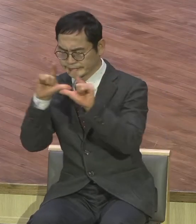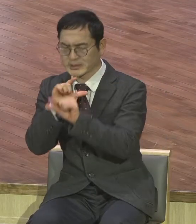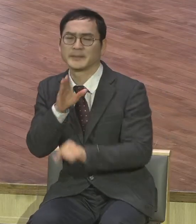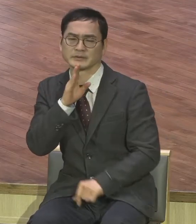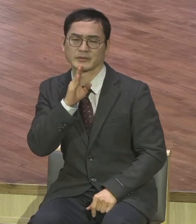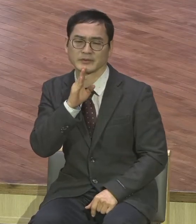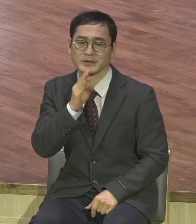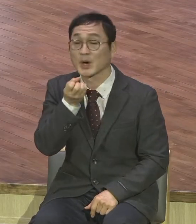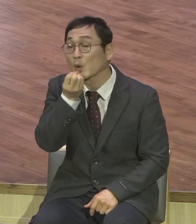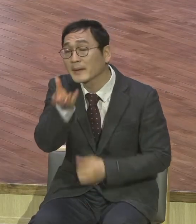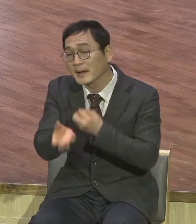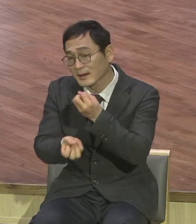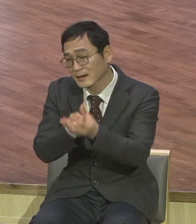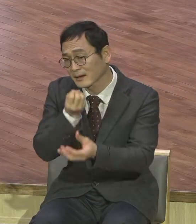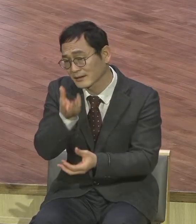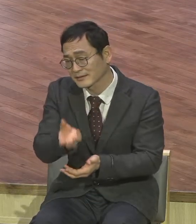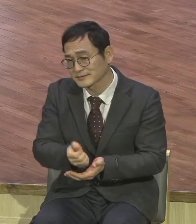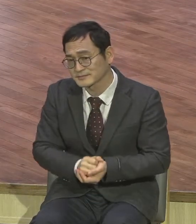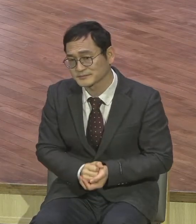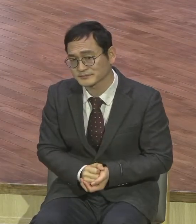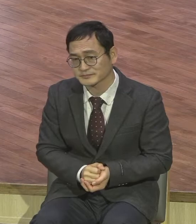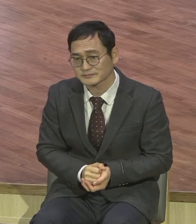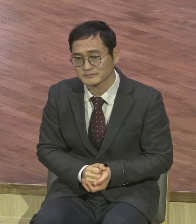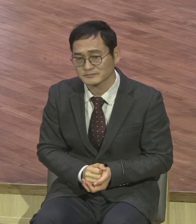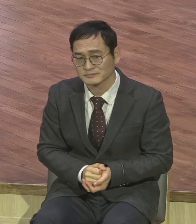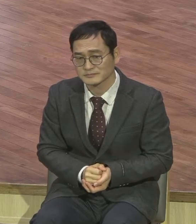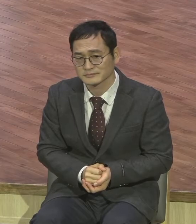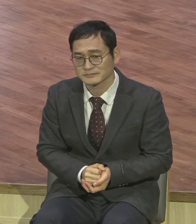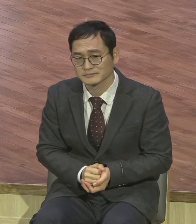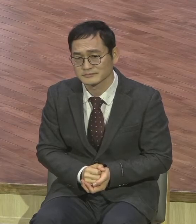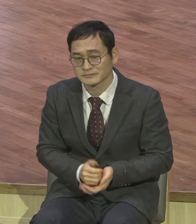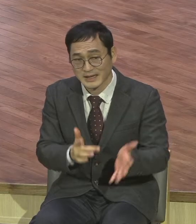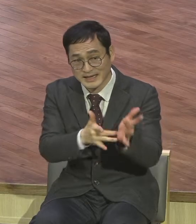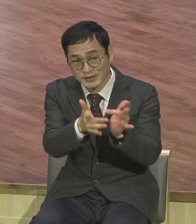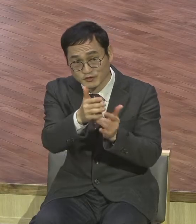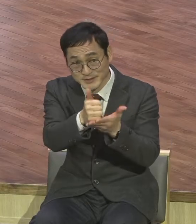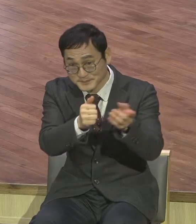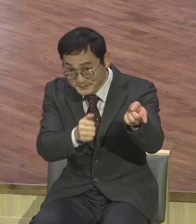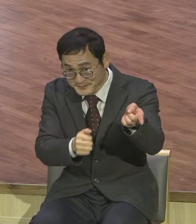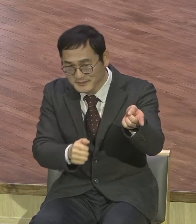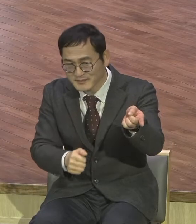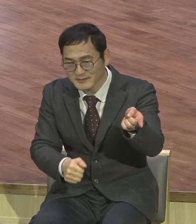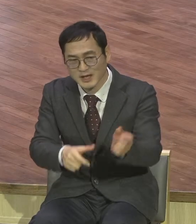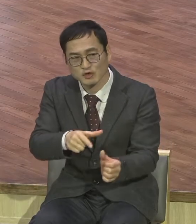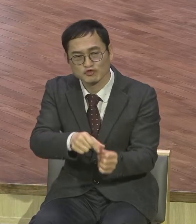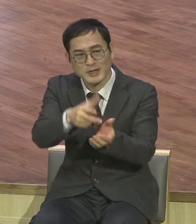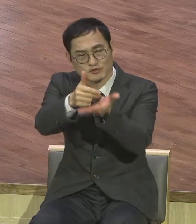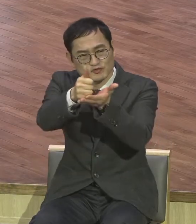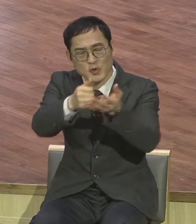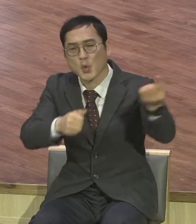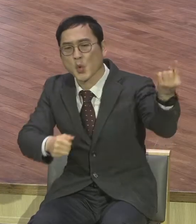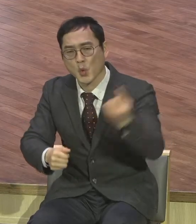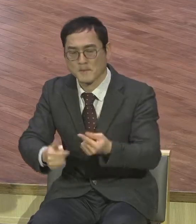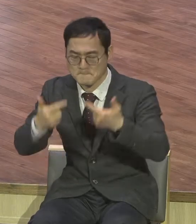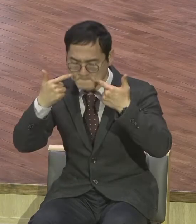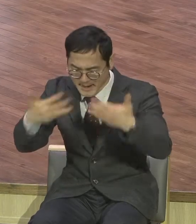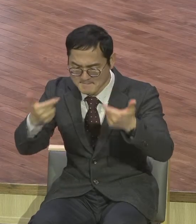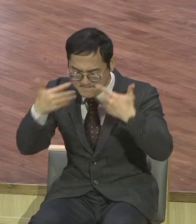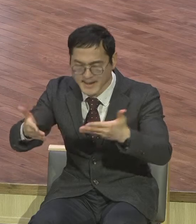요한이 예수님이 인류를 구원하러 오신 메시아 그리스도라는 사실에 대해서 확실한 정글을 가진